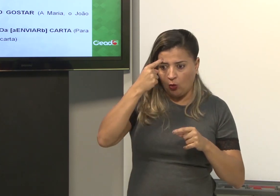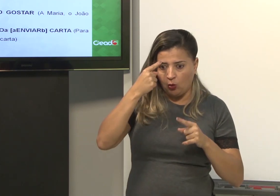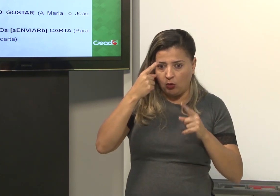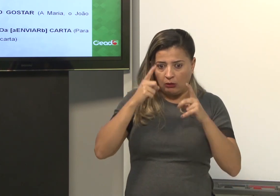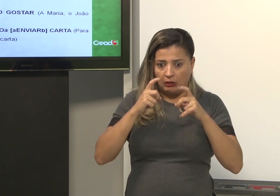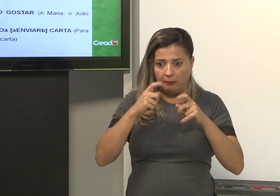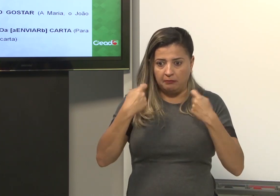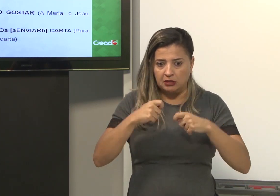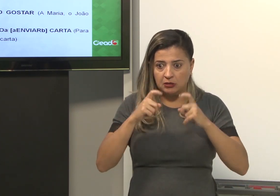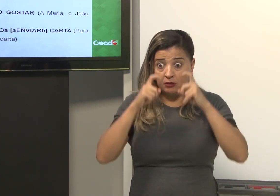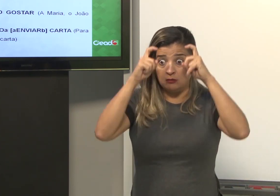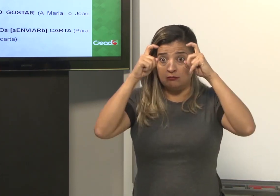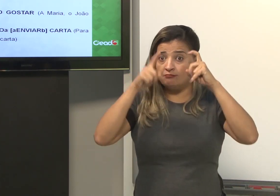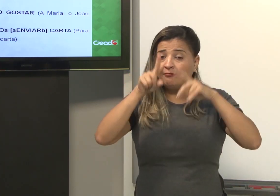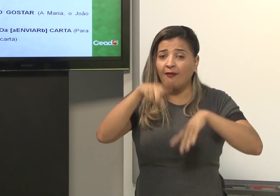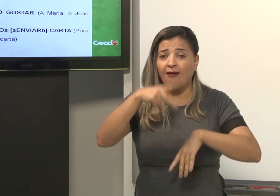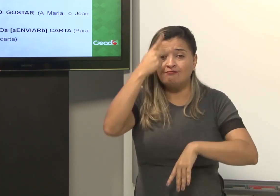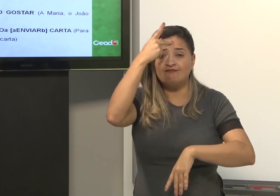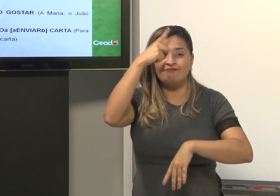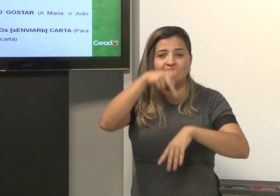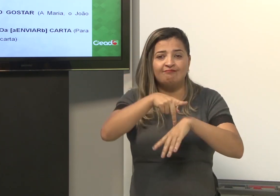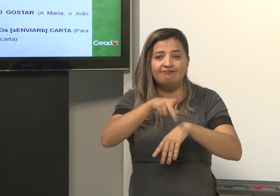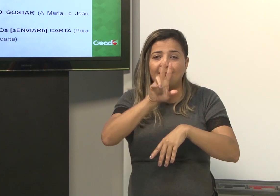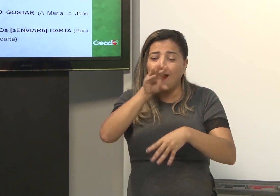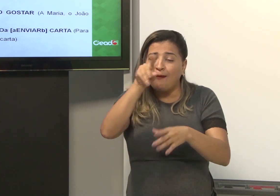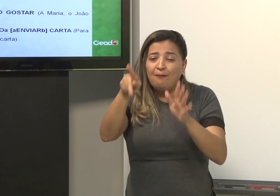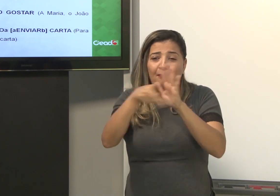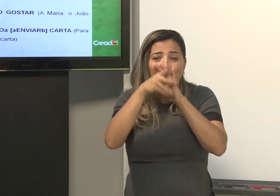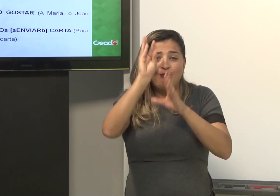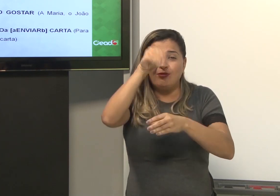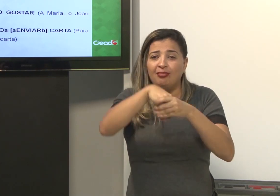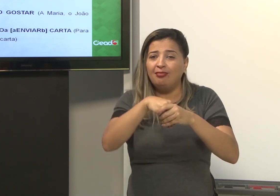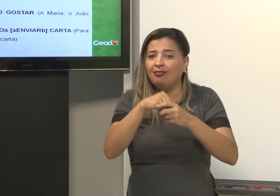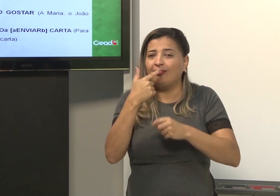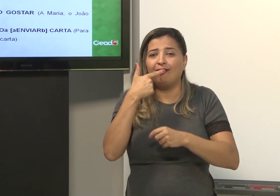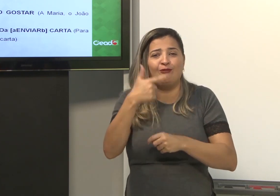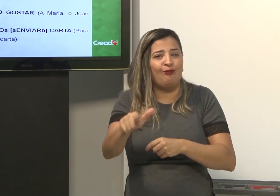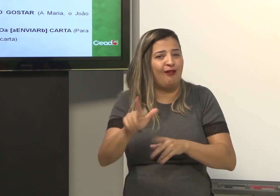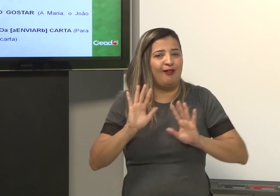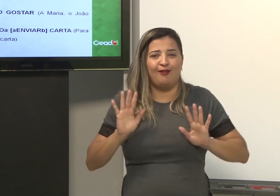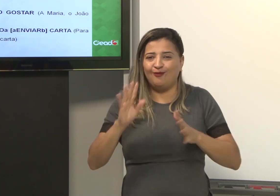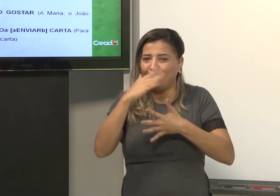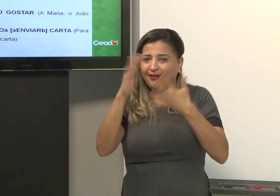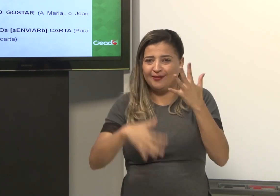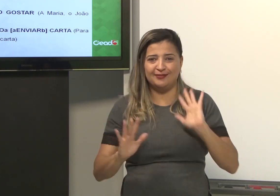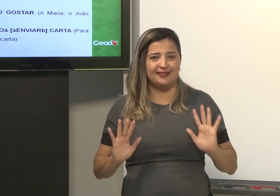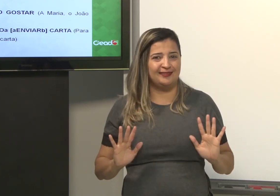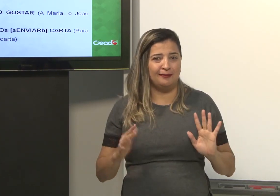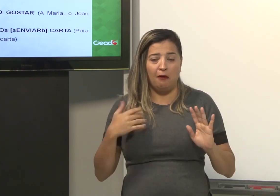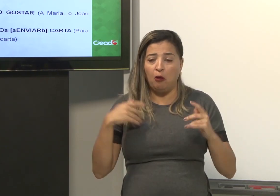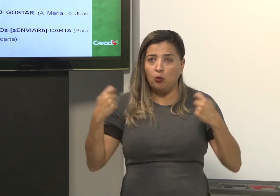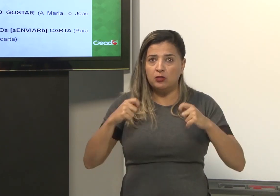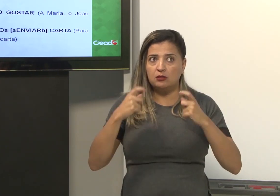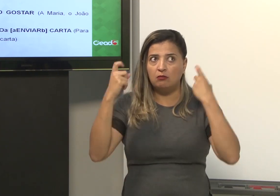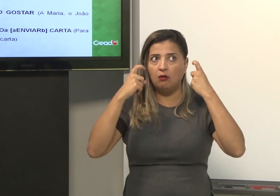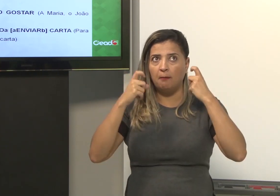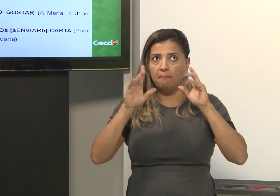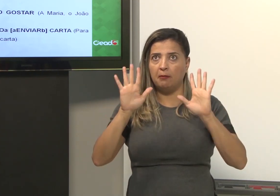eu preciso pensar. Tem que ter expressão. Porque dentro da nossa língua, da língua de sinais, da Libras, precisa usar a